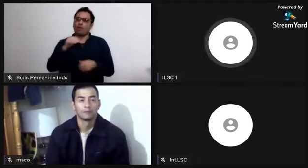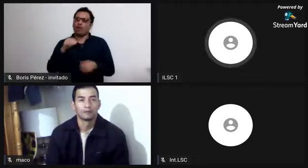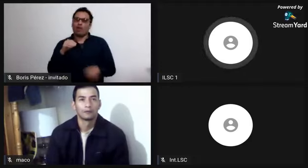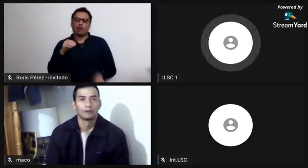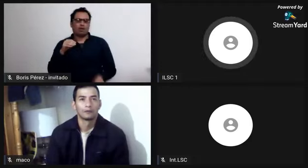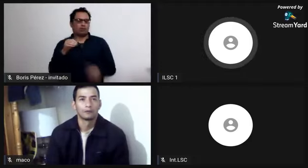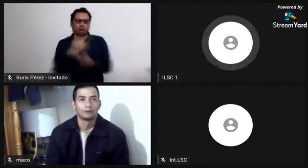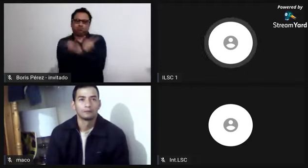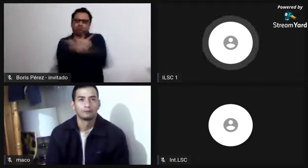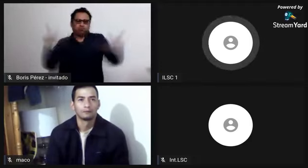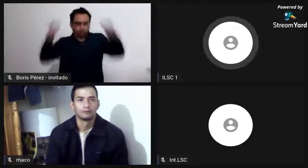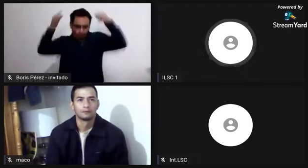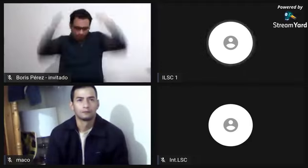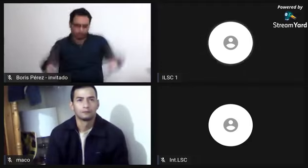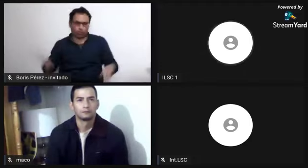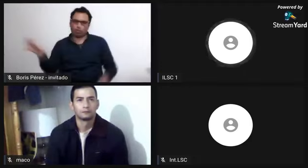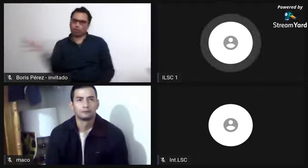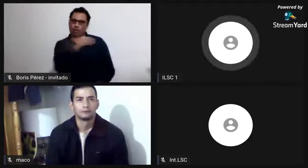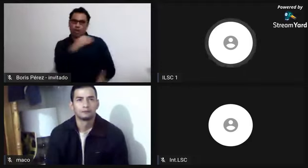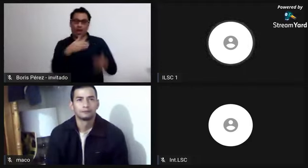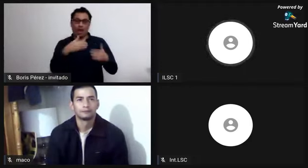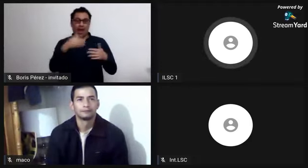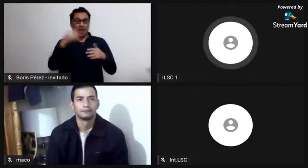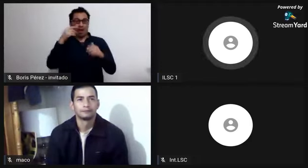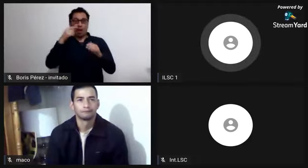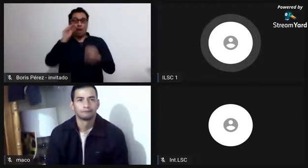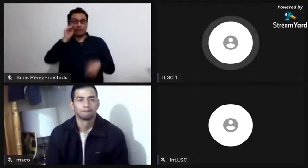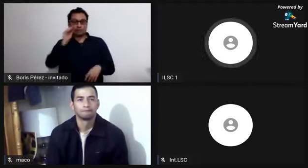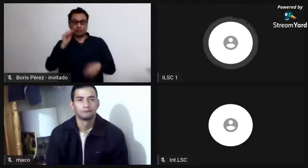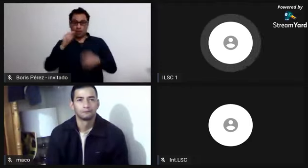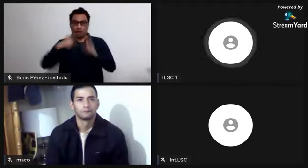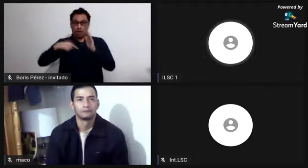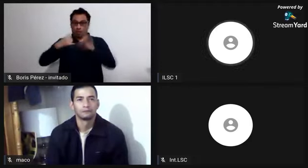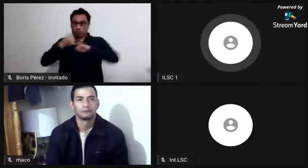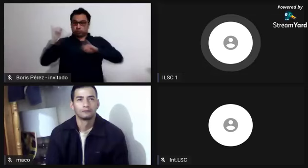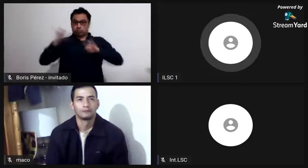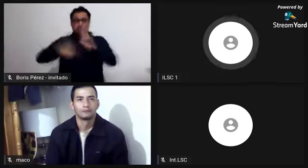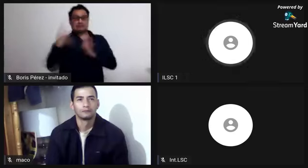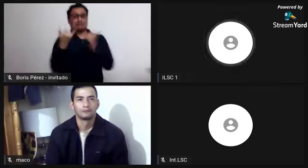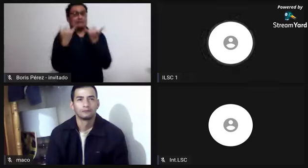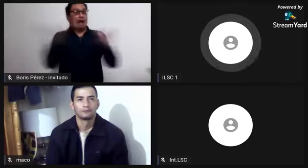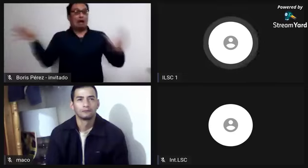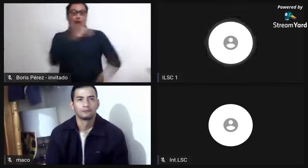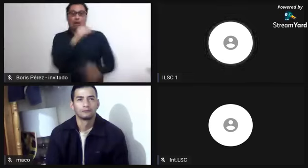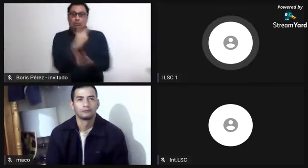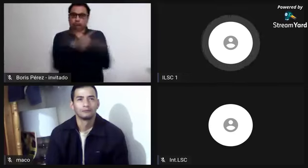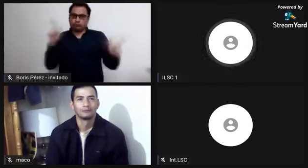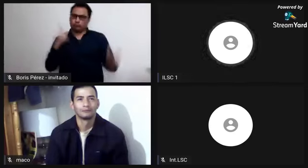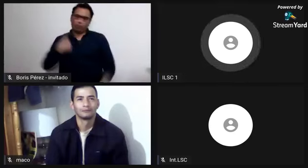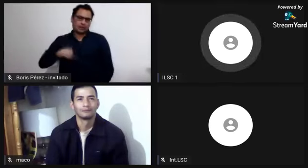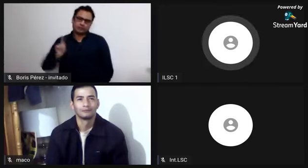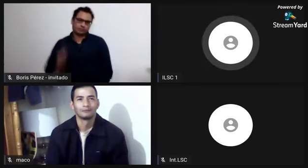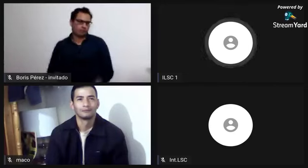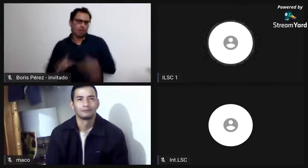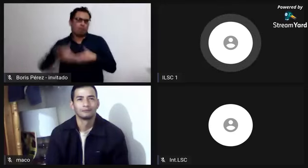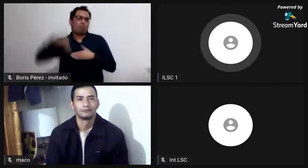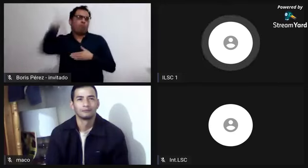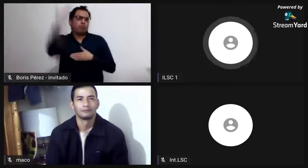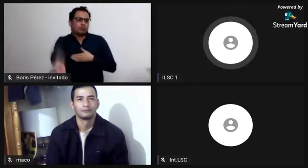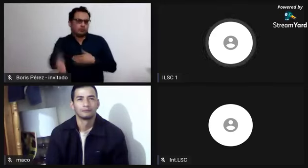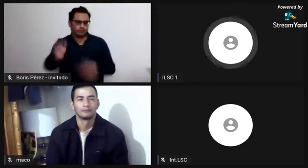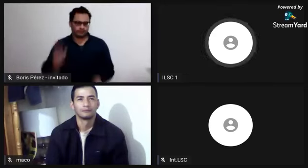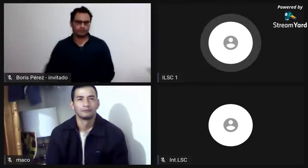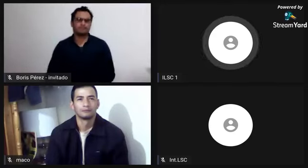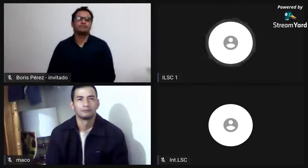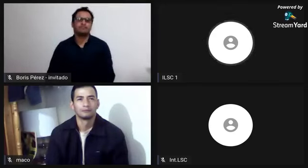que se decreta por orden presidencial, es que hay la abolición por completo de la